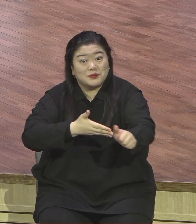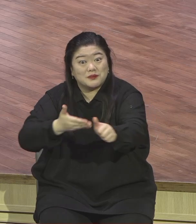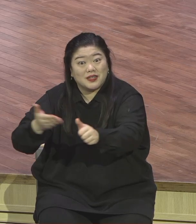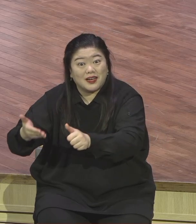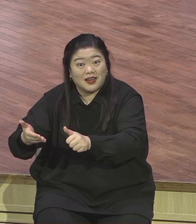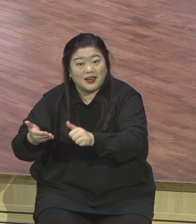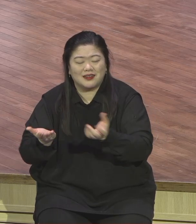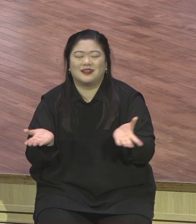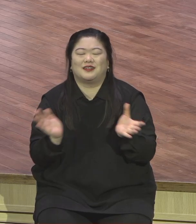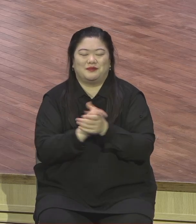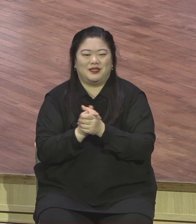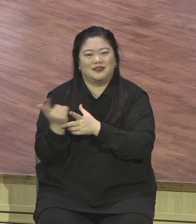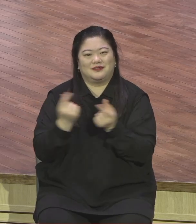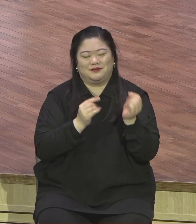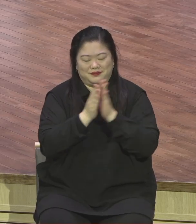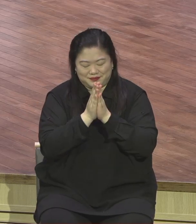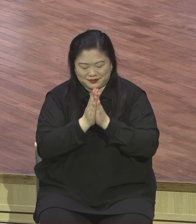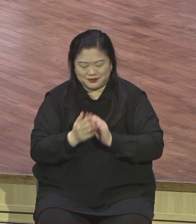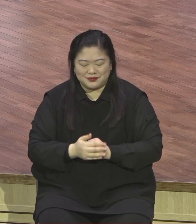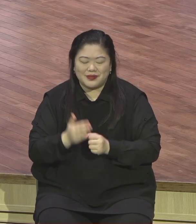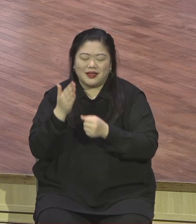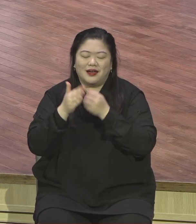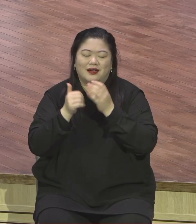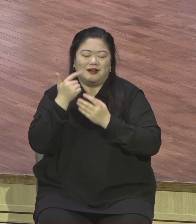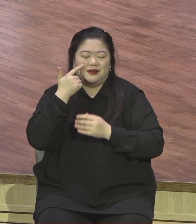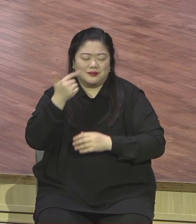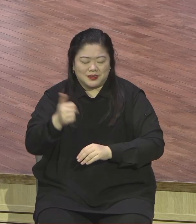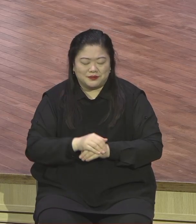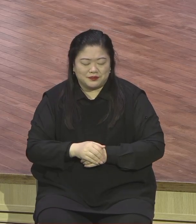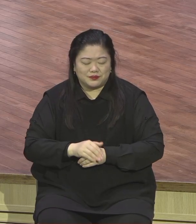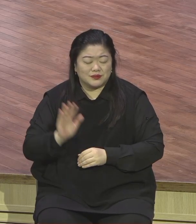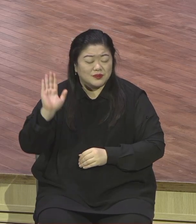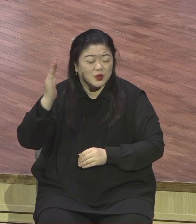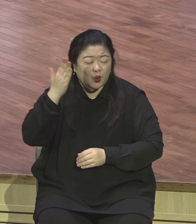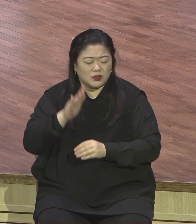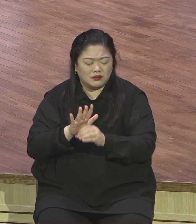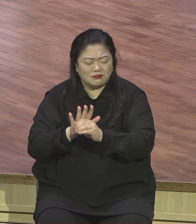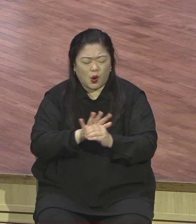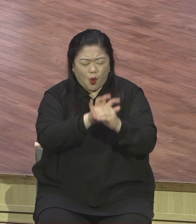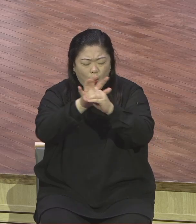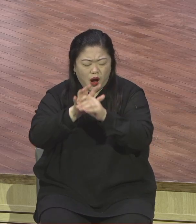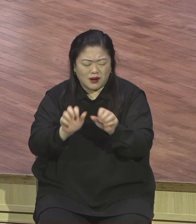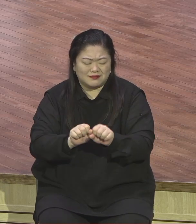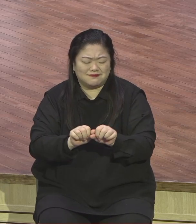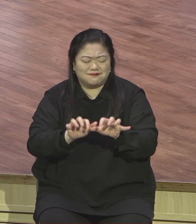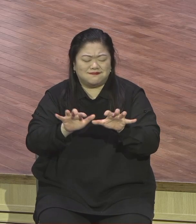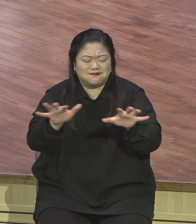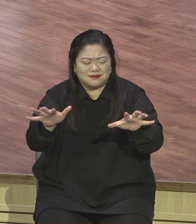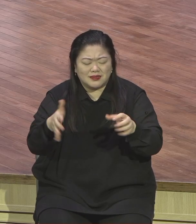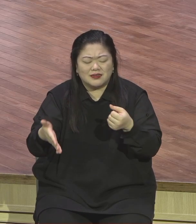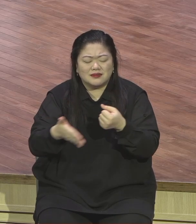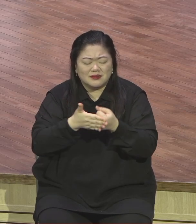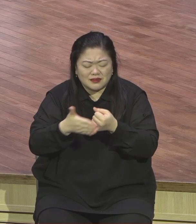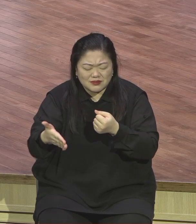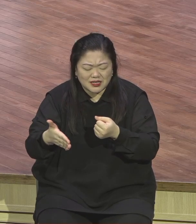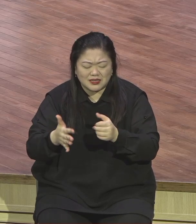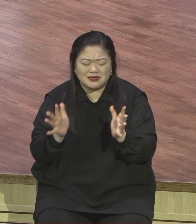기도합시다. 아버지 하나님 코로나19에서 이렇게 함께 온라인으로